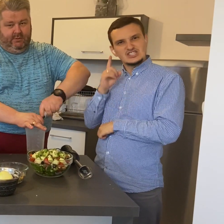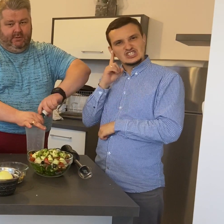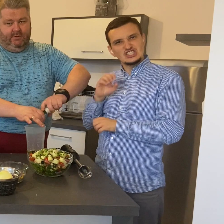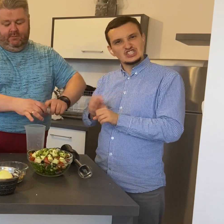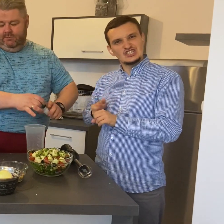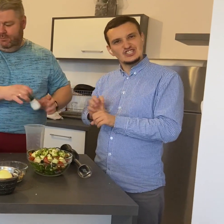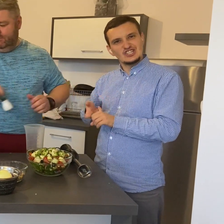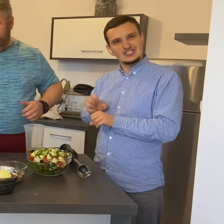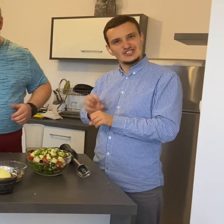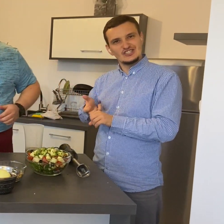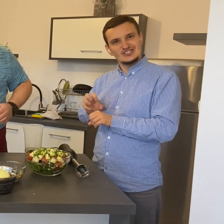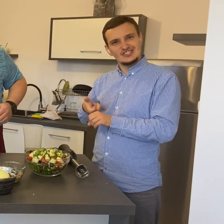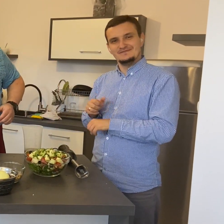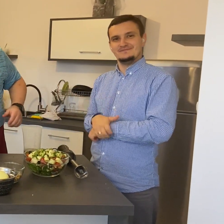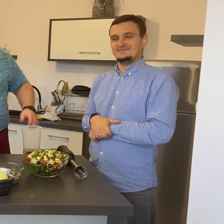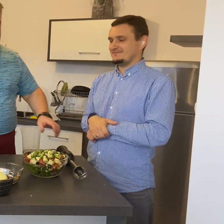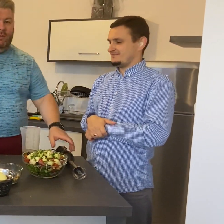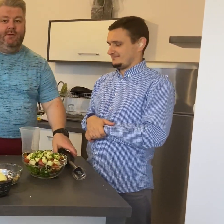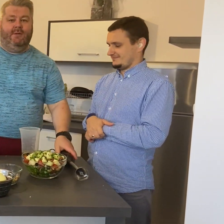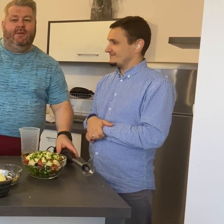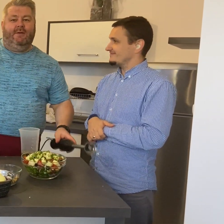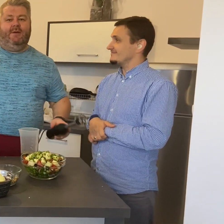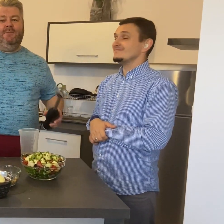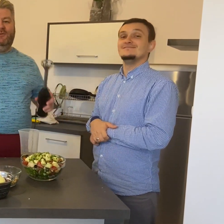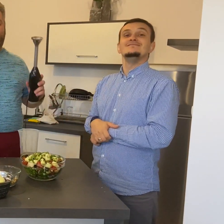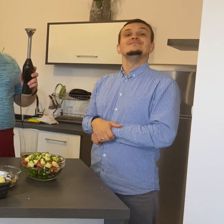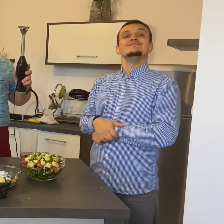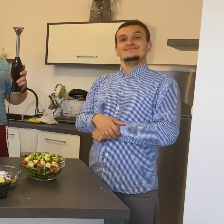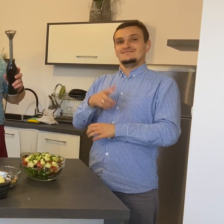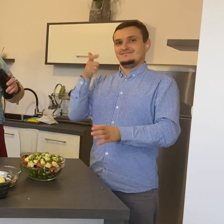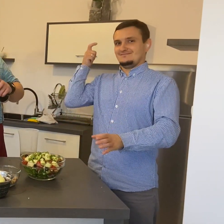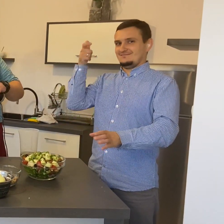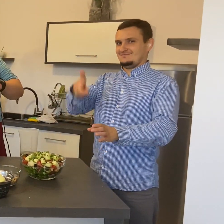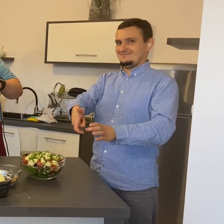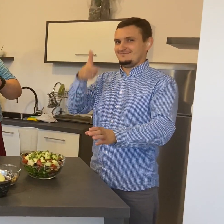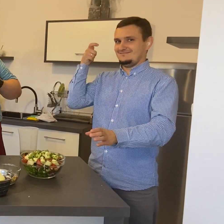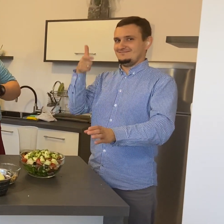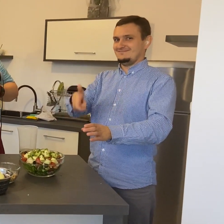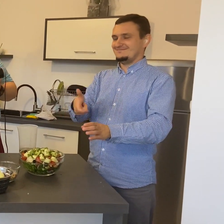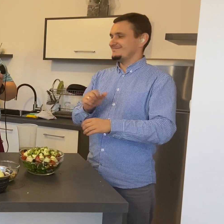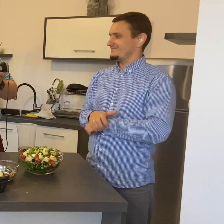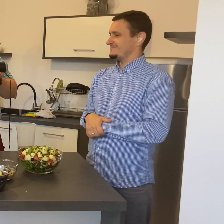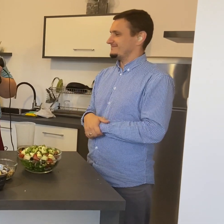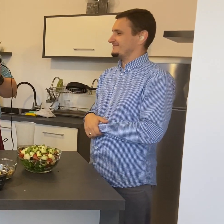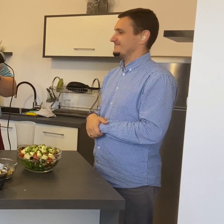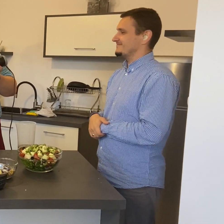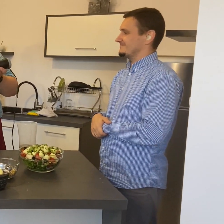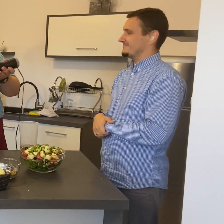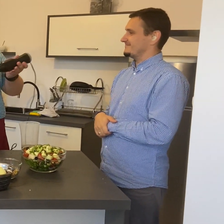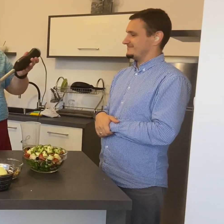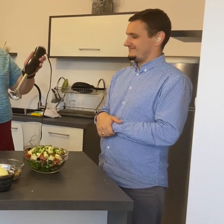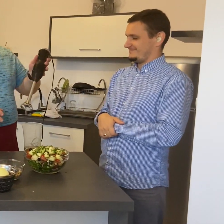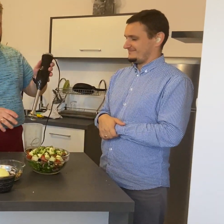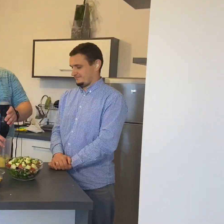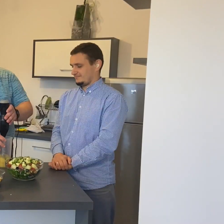Troszeczkę. I przy pomocy blendera zrobimy pyszny, miodowy tle.